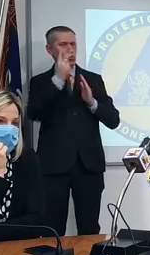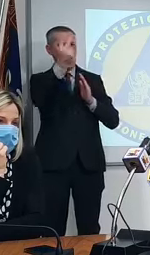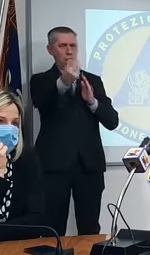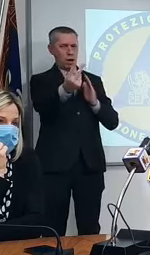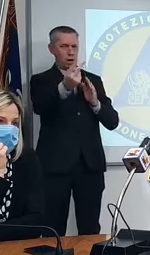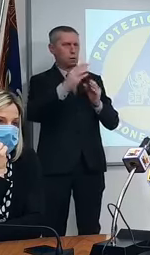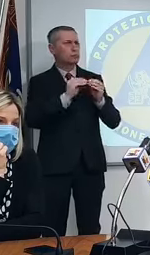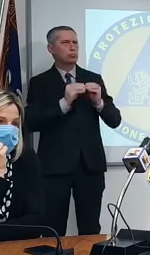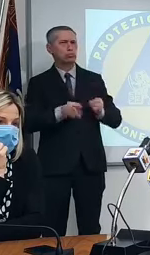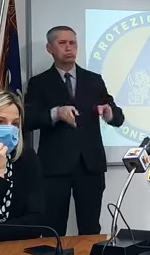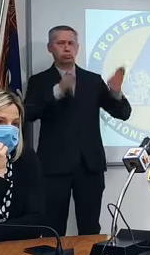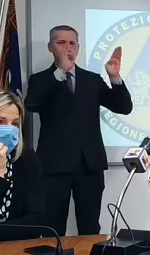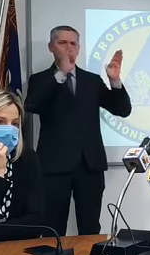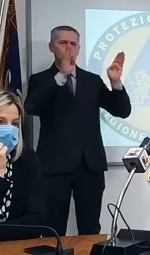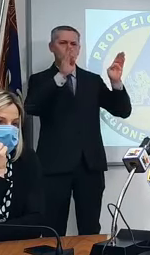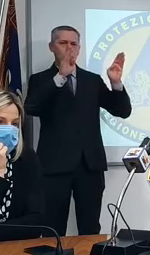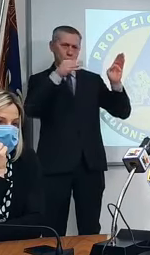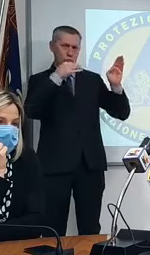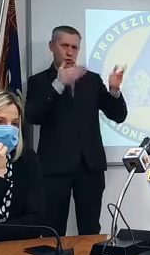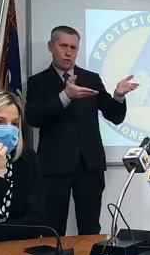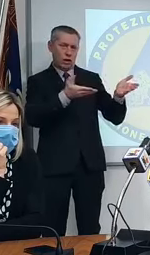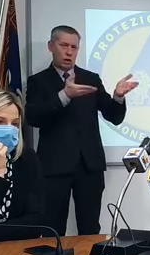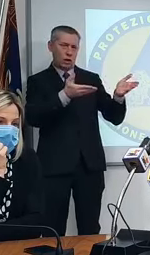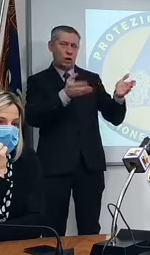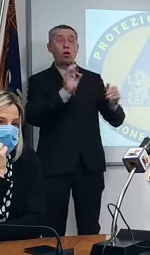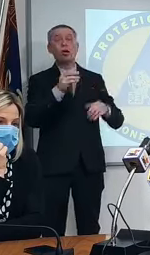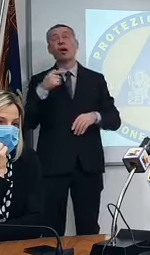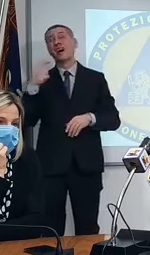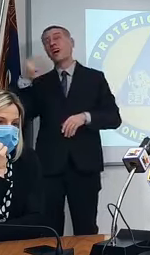o partiamo sempre dal presupposto che qualcuno deve rubare?